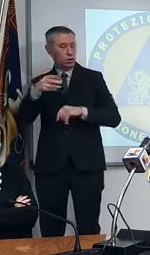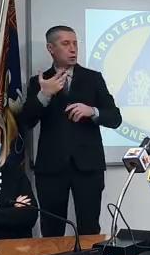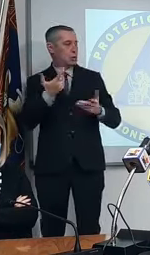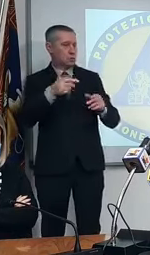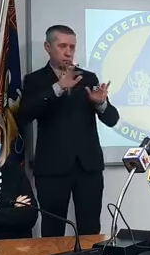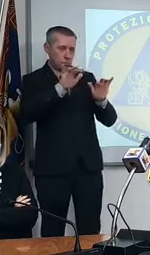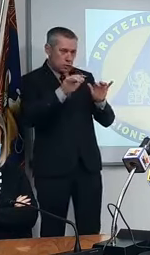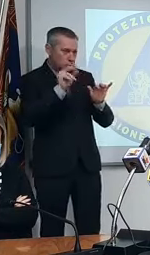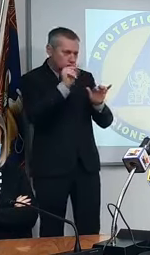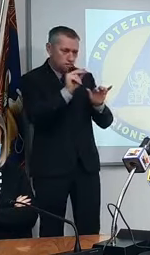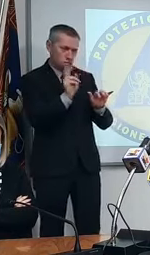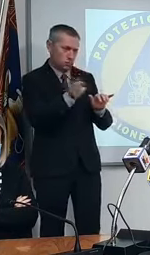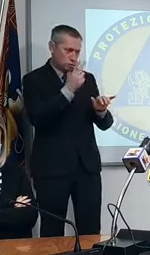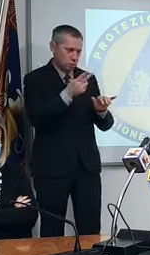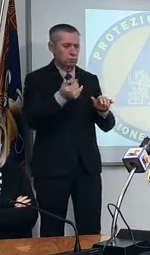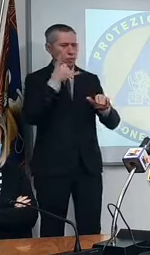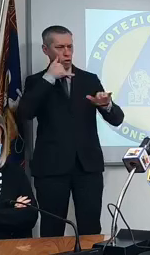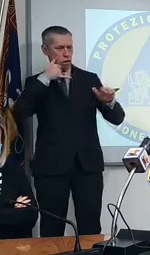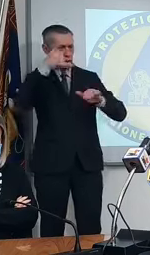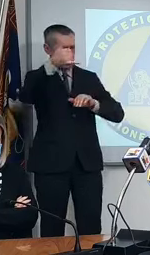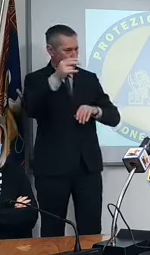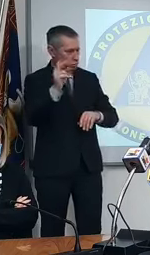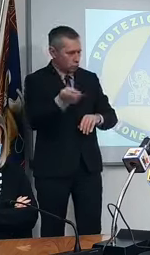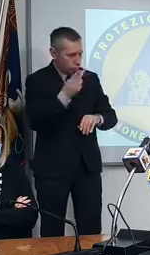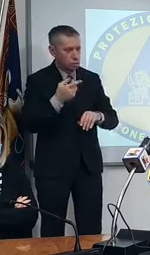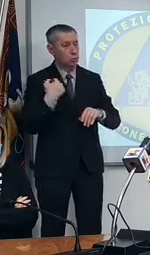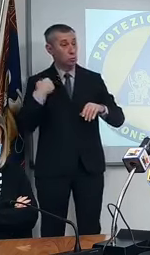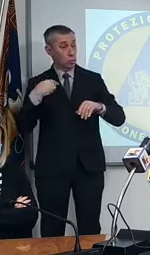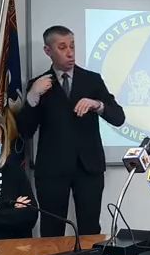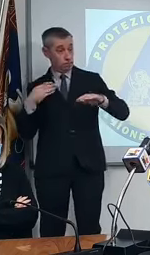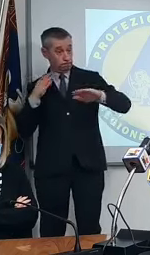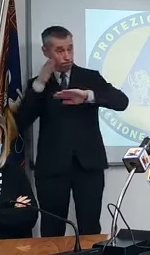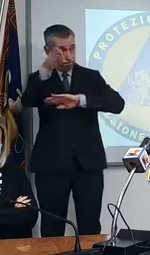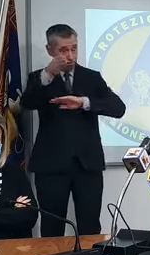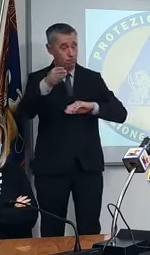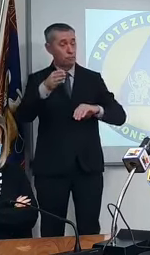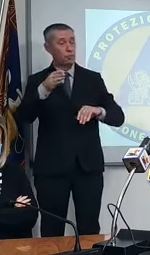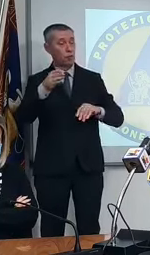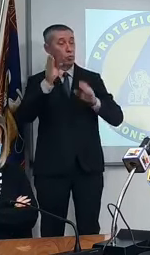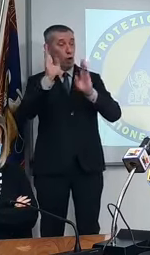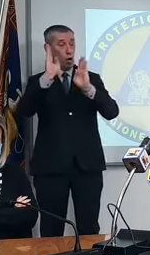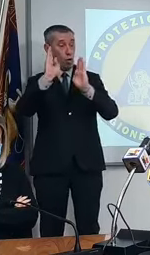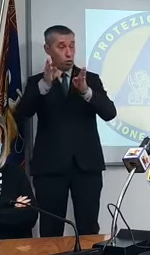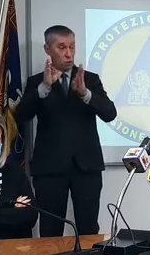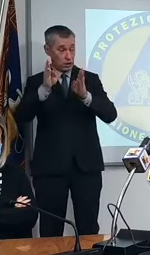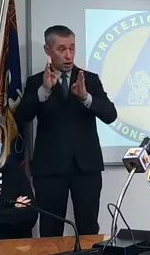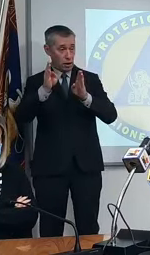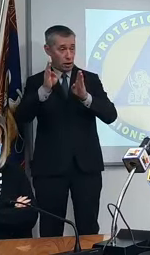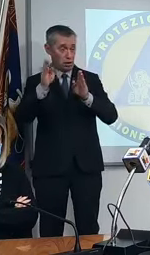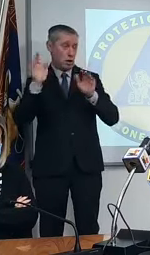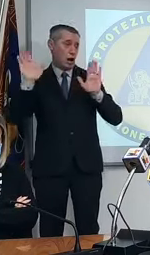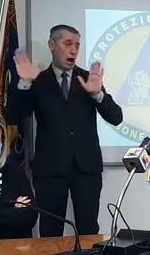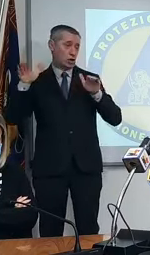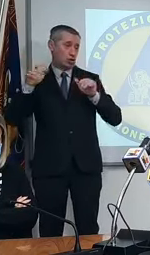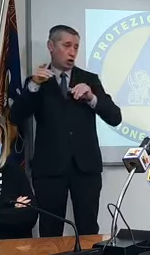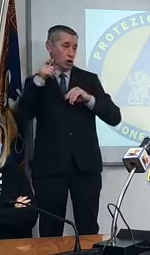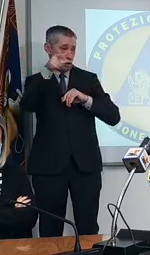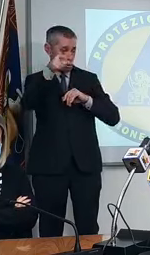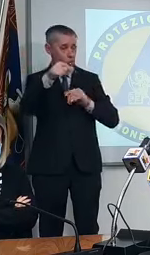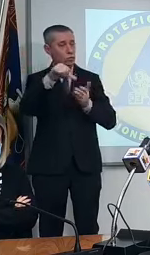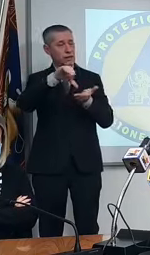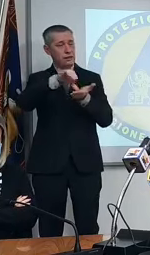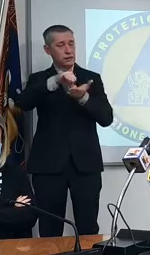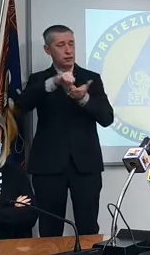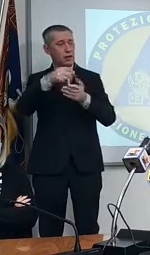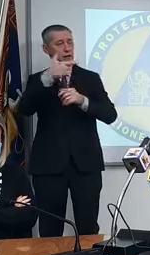andata anche personalmente all'ASL all'ospedale all'Angelo nella sede vaccinale